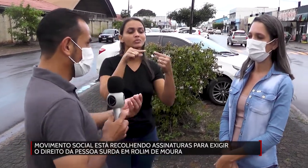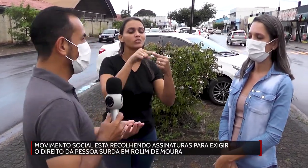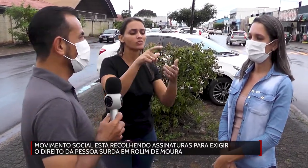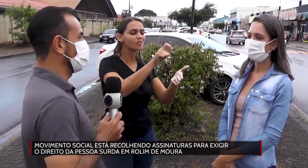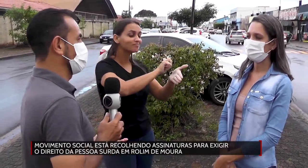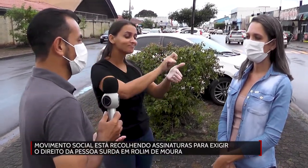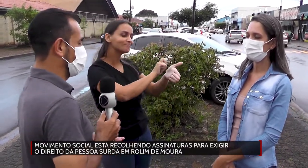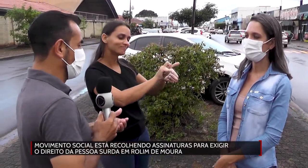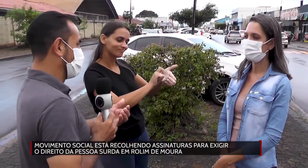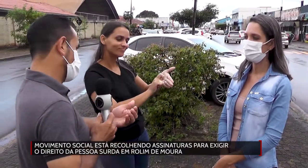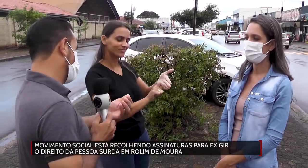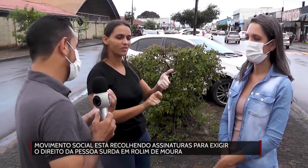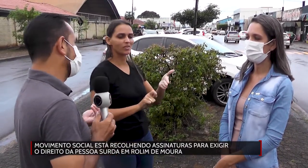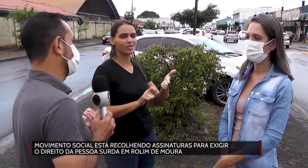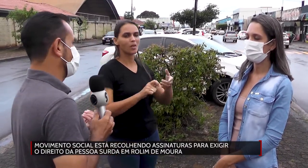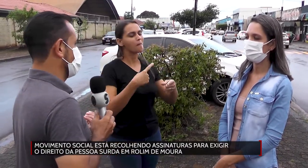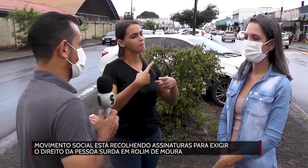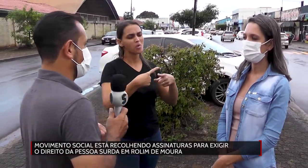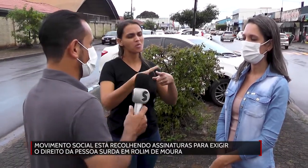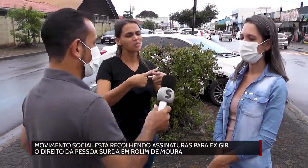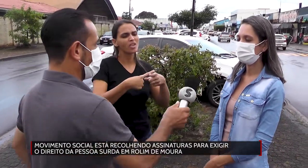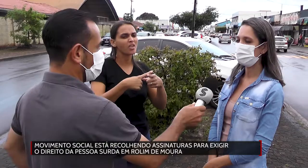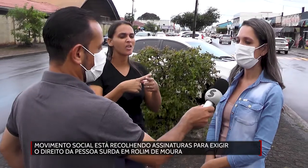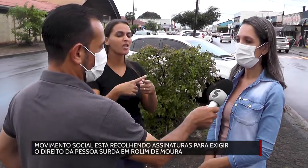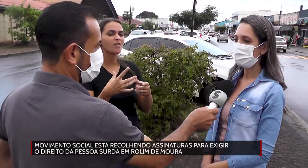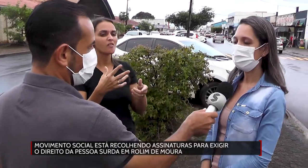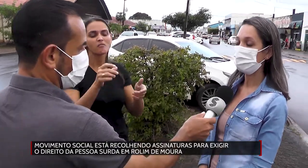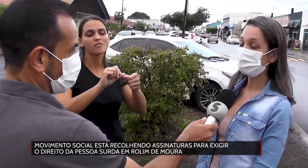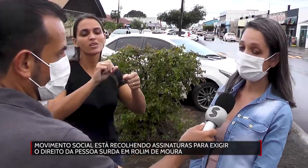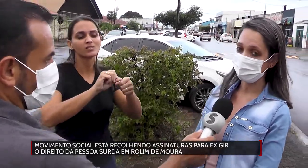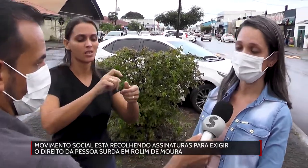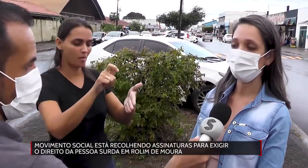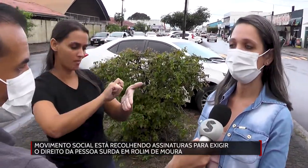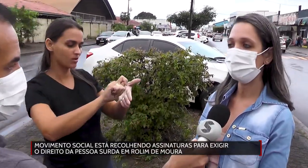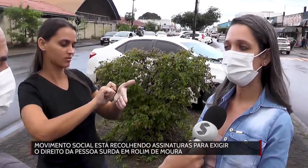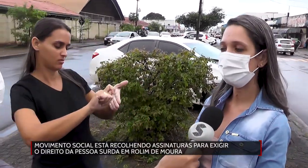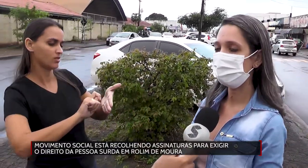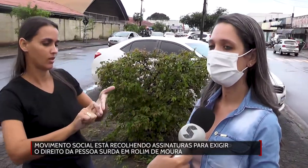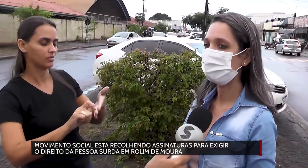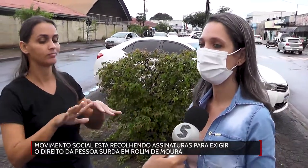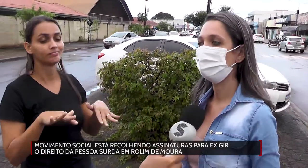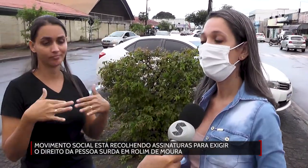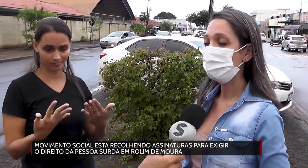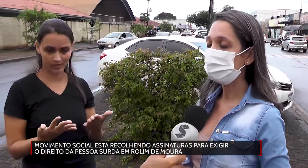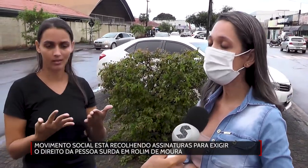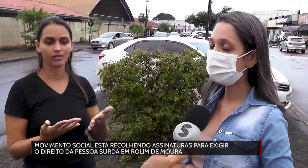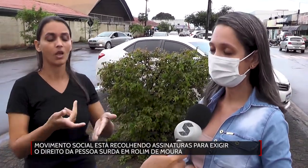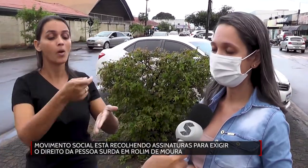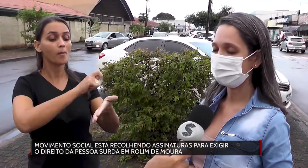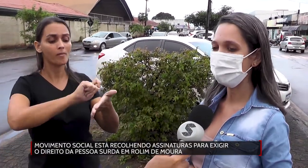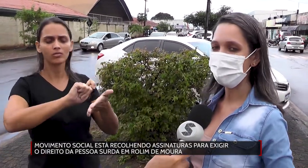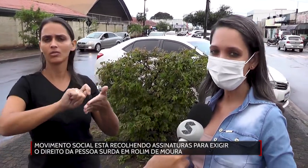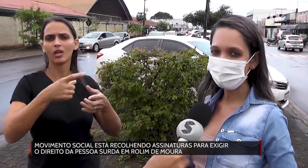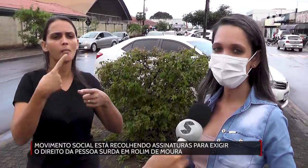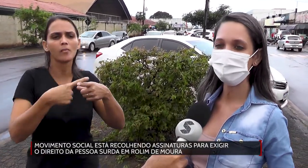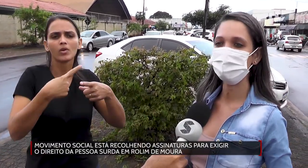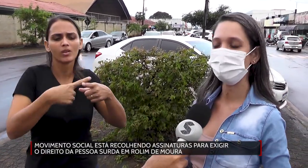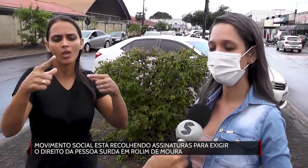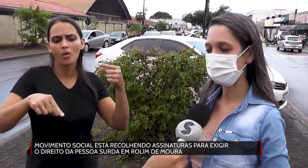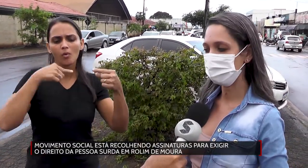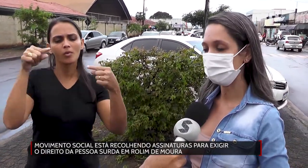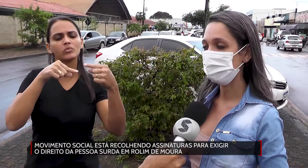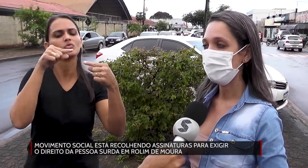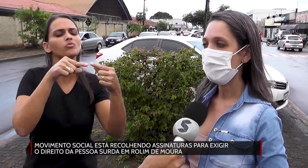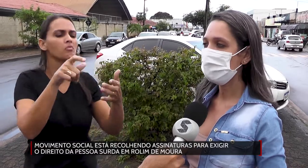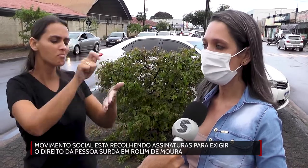e o porquê que vocês resolveram fazer esse abaixo-assinado. Mário, então, o abaixo-assinado, por quê? Qual é o objetivo